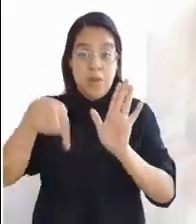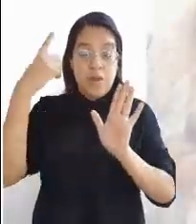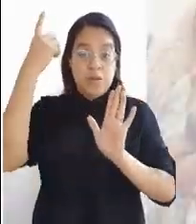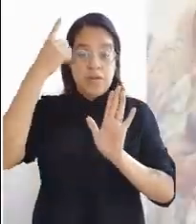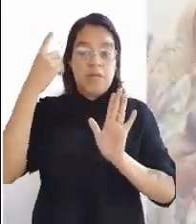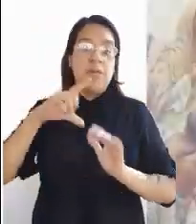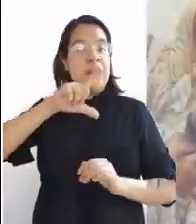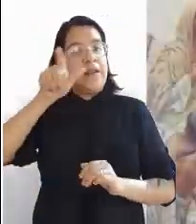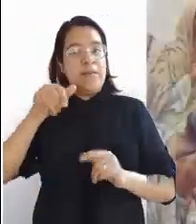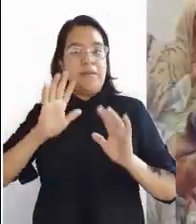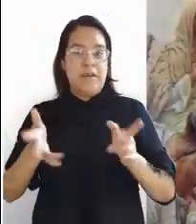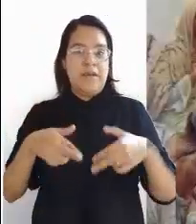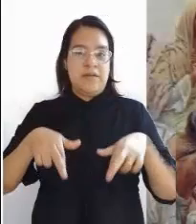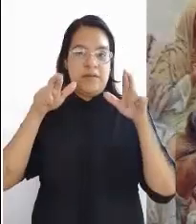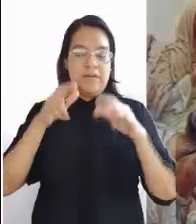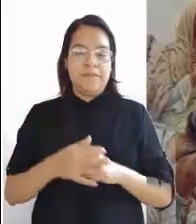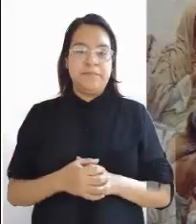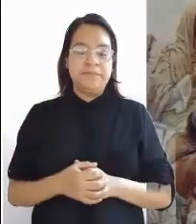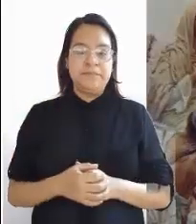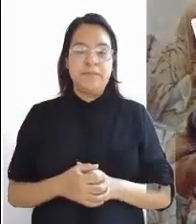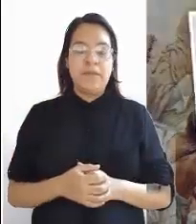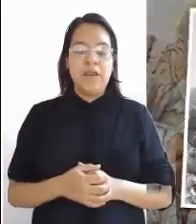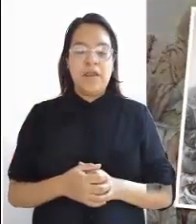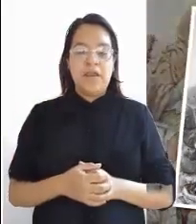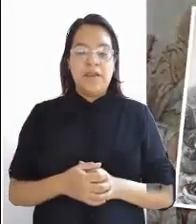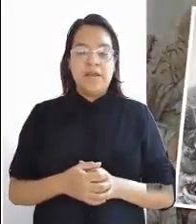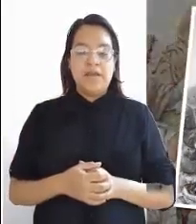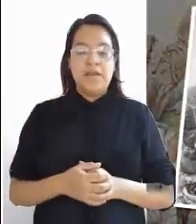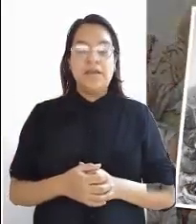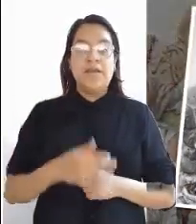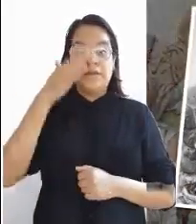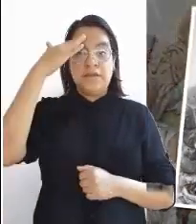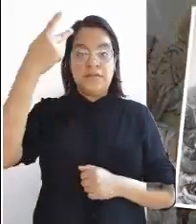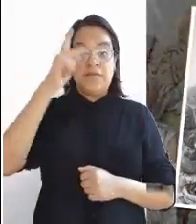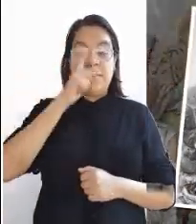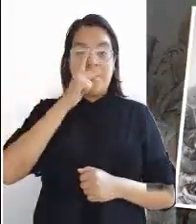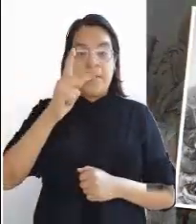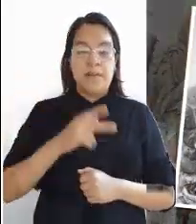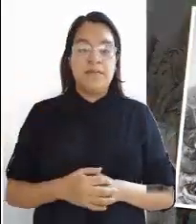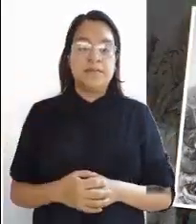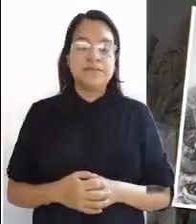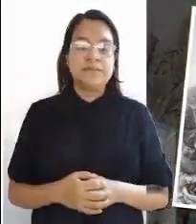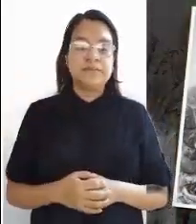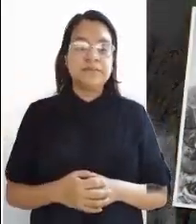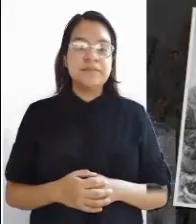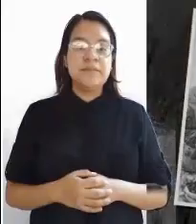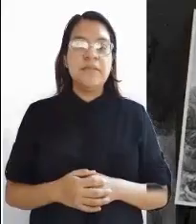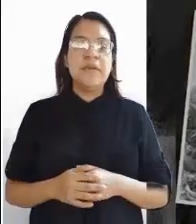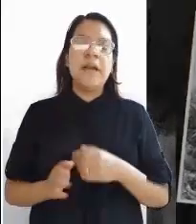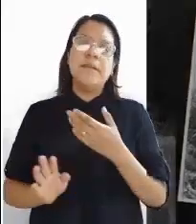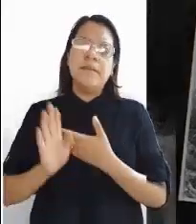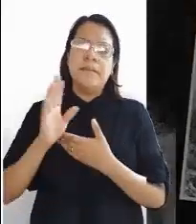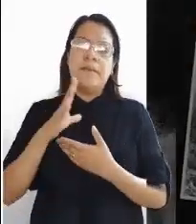discípulos después de resucitar de entre los muertos. Palabra del Señor. Parece